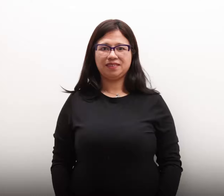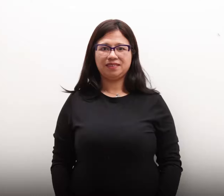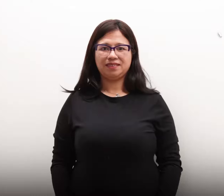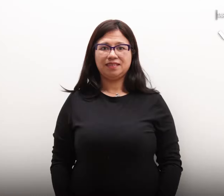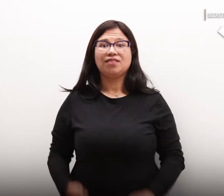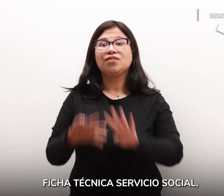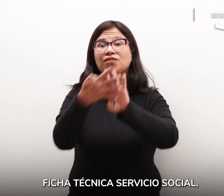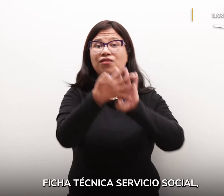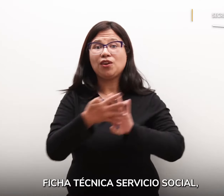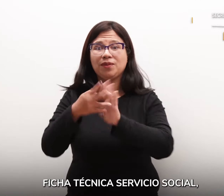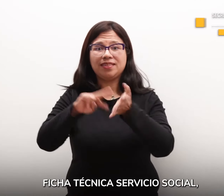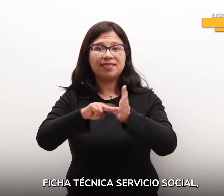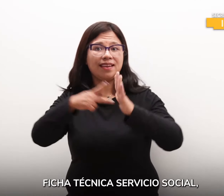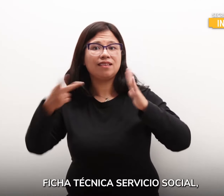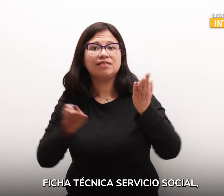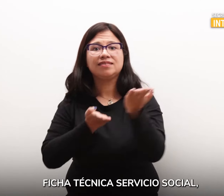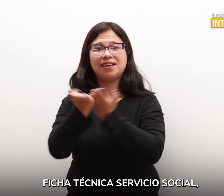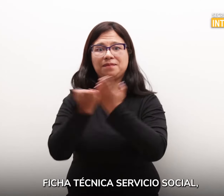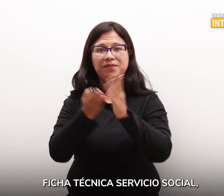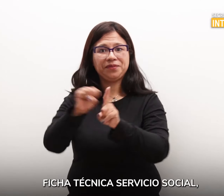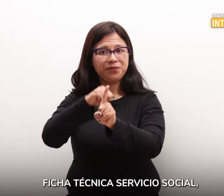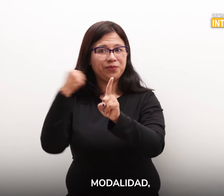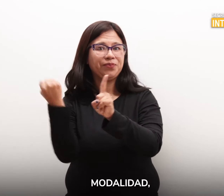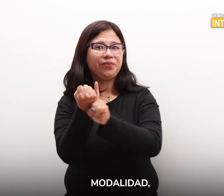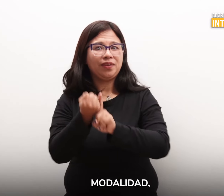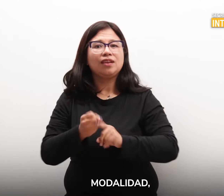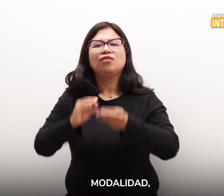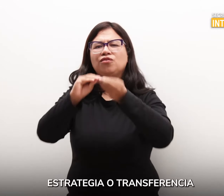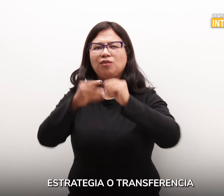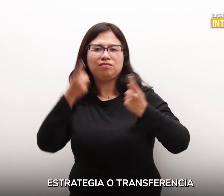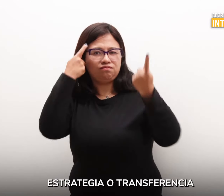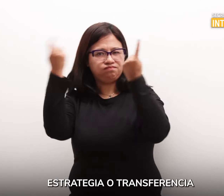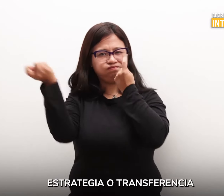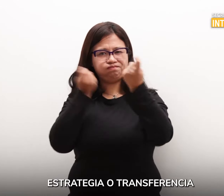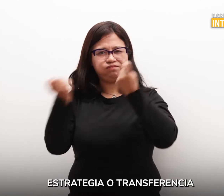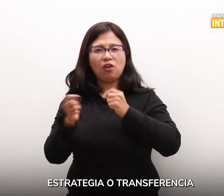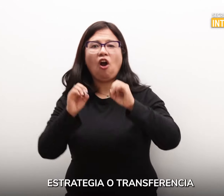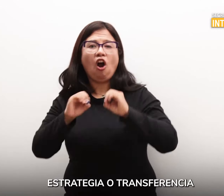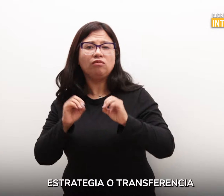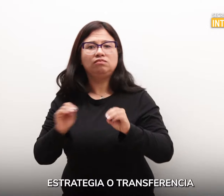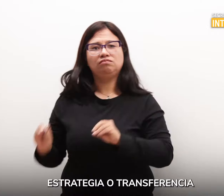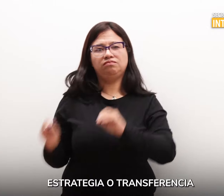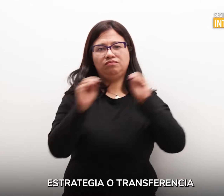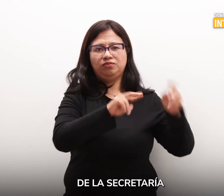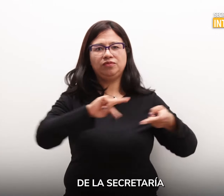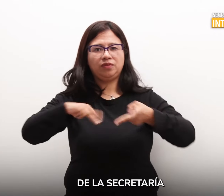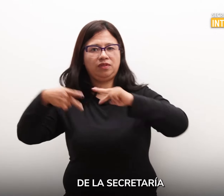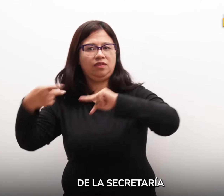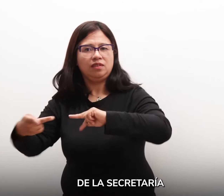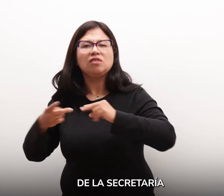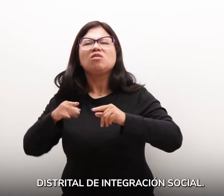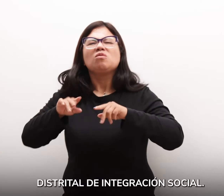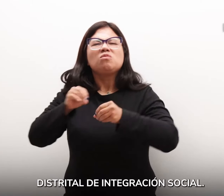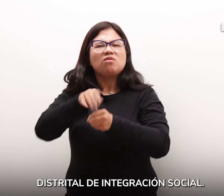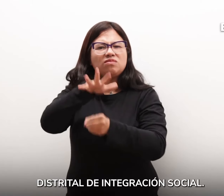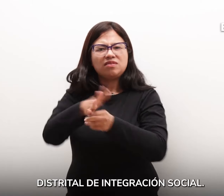Ficha técnica Servicio Social Modalidad Estrategia o Transferencia de la Secretaría Distrital de